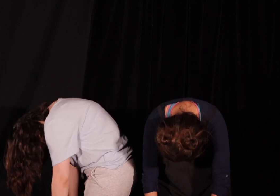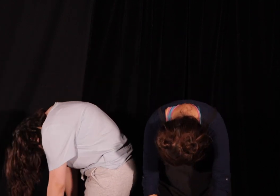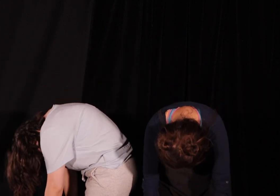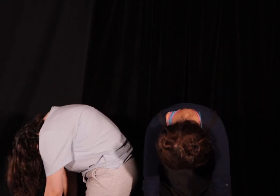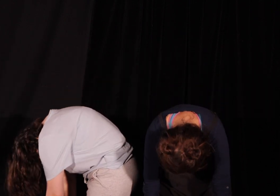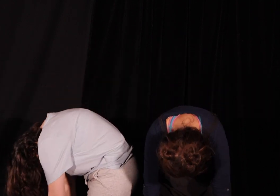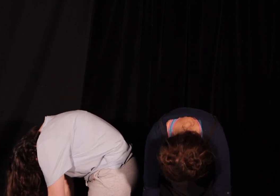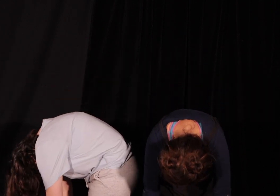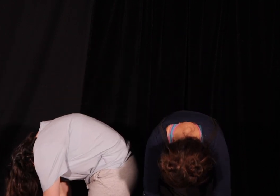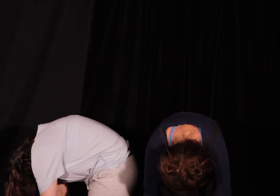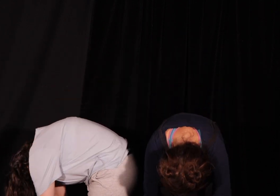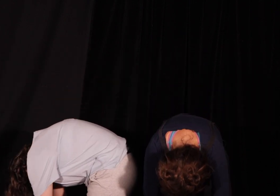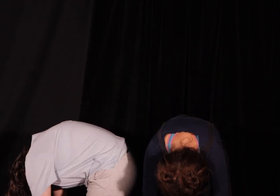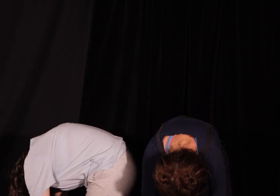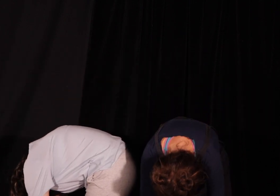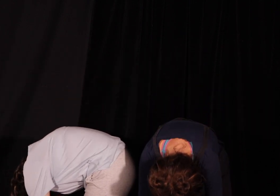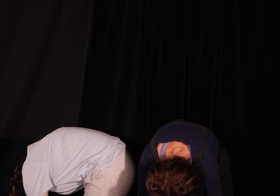płaczą nad tym kociołkiem żewnym